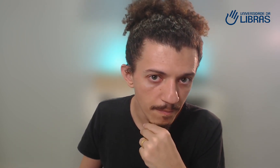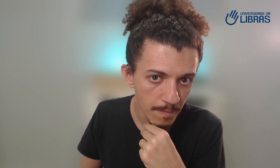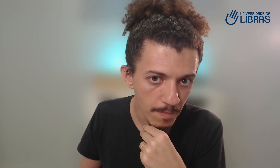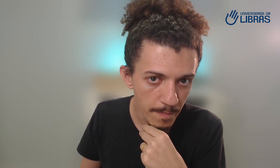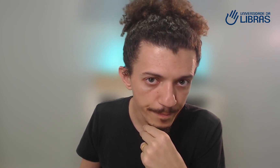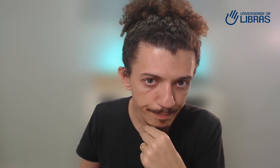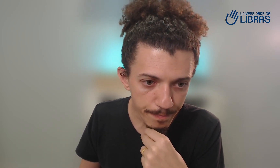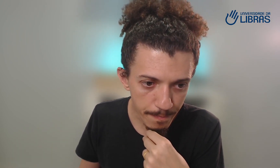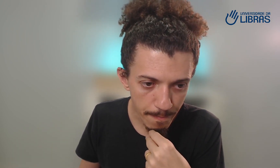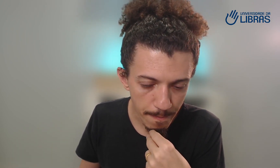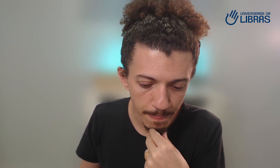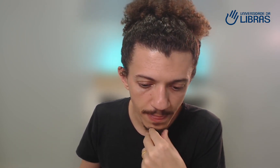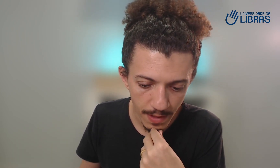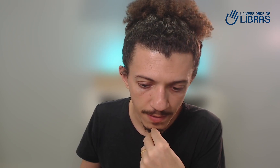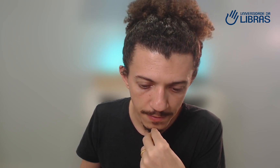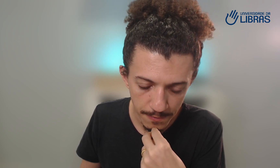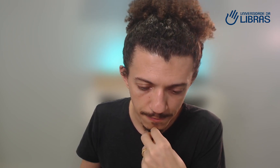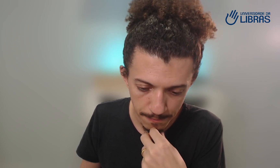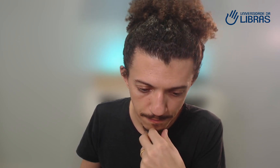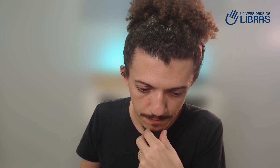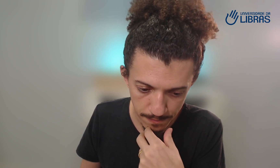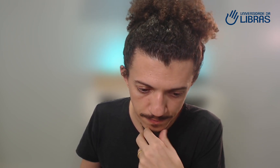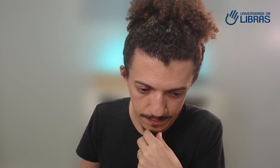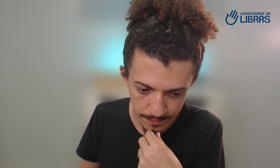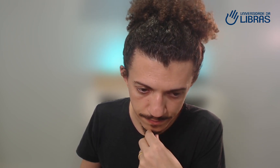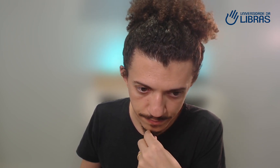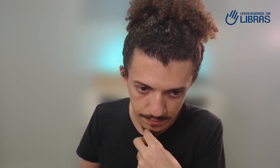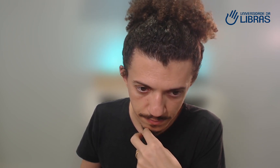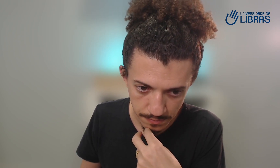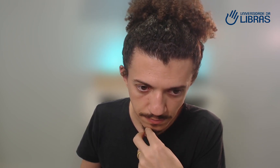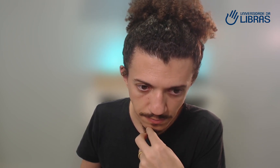vocês só têm livros ou também têm cursos de livros?